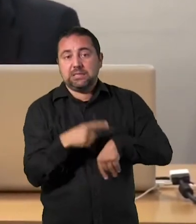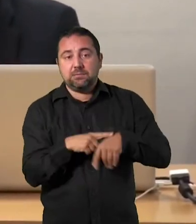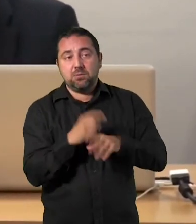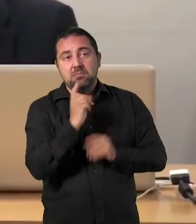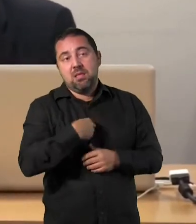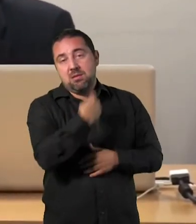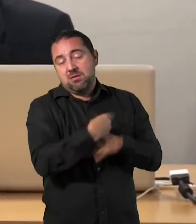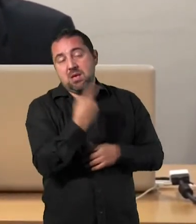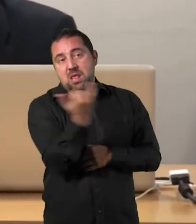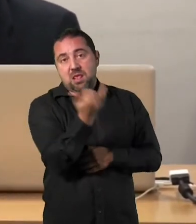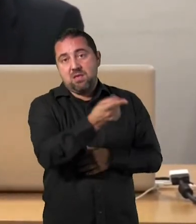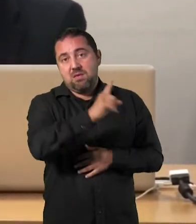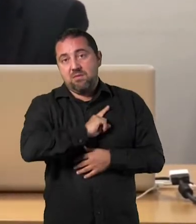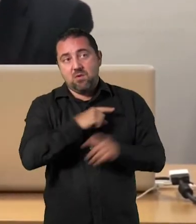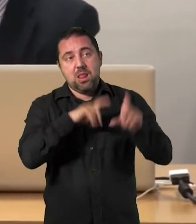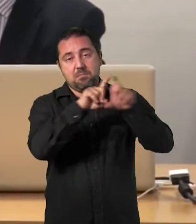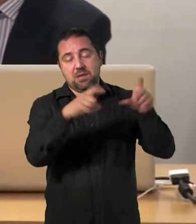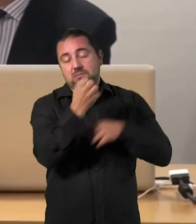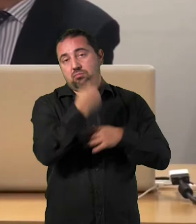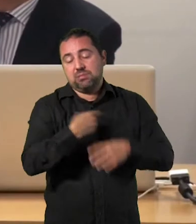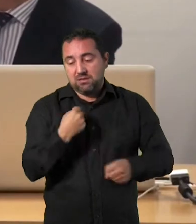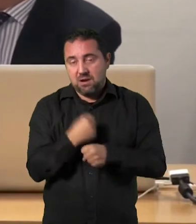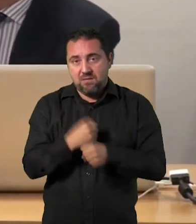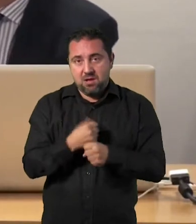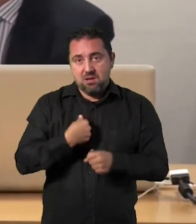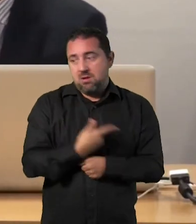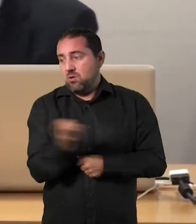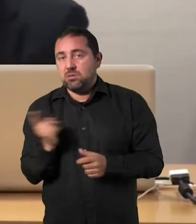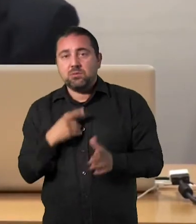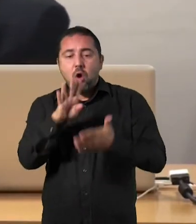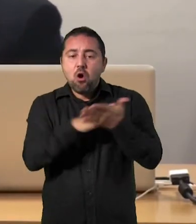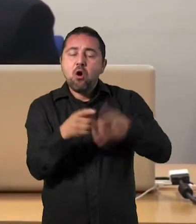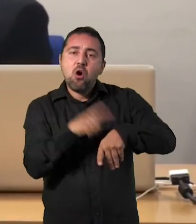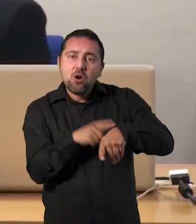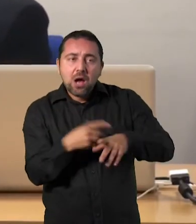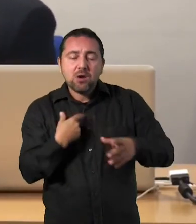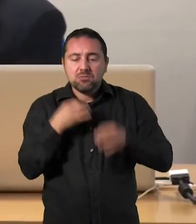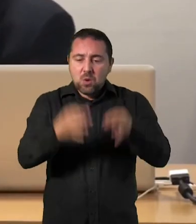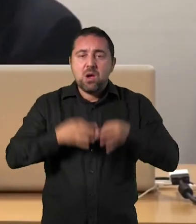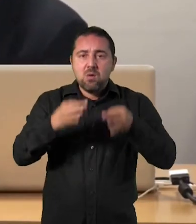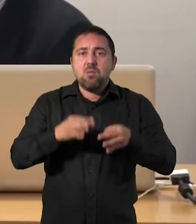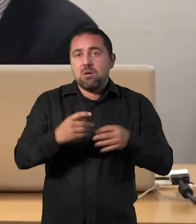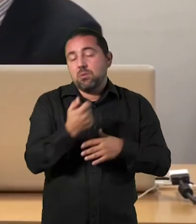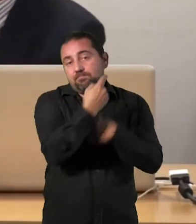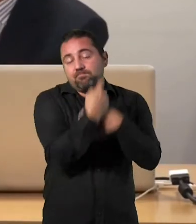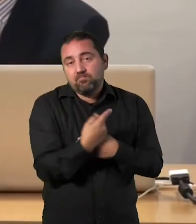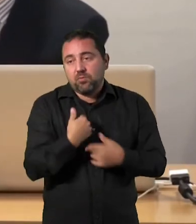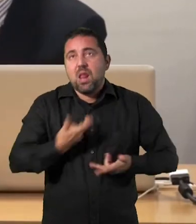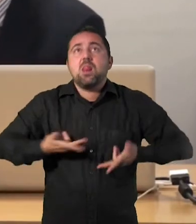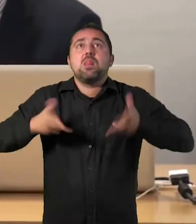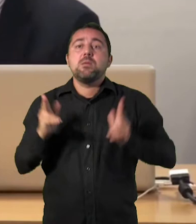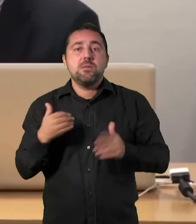puede organizar su agenda. Depende de la agenda que le pongan los demás, los horarios que le contrate, pues